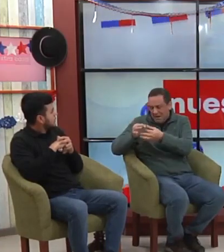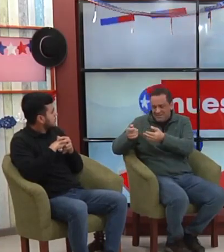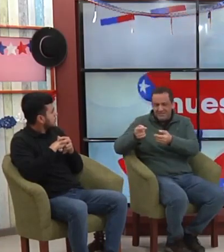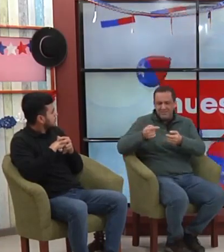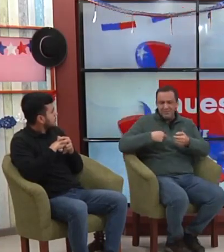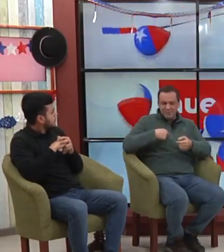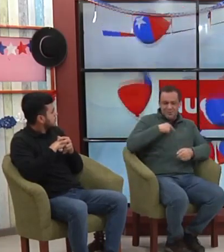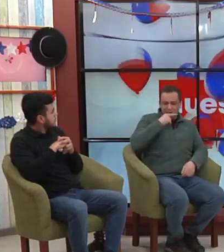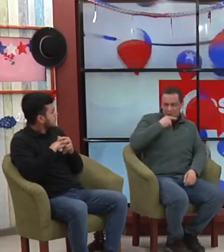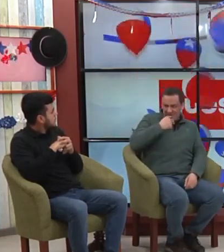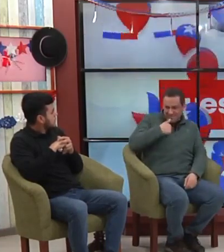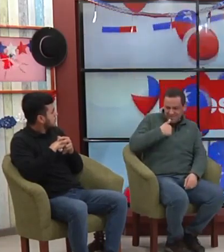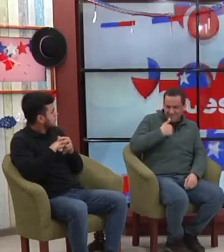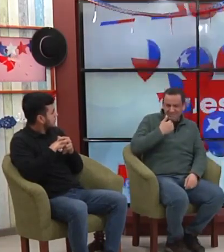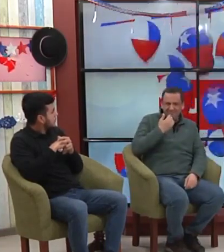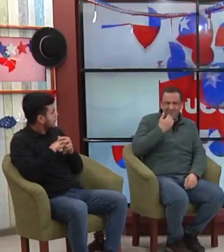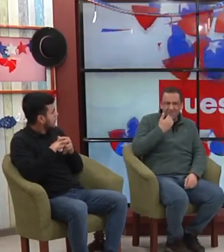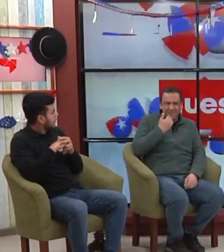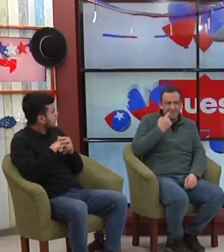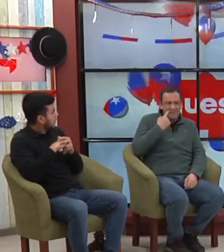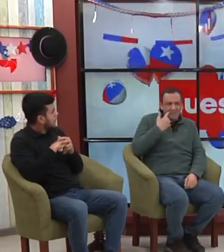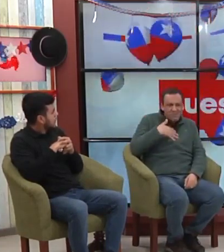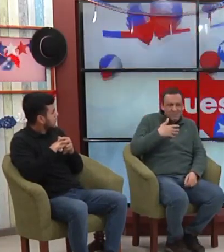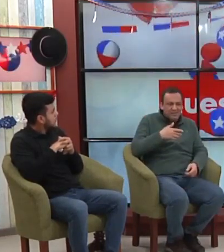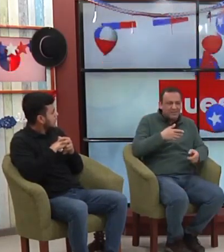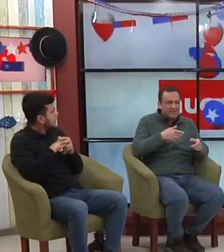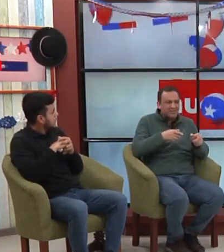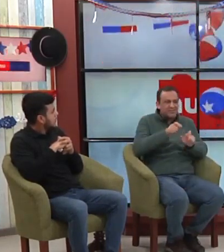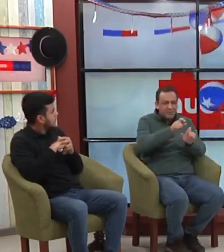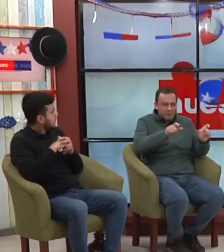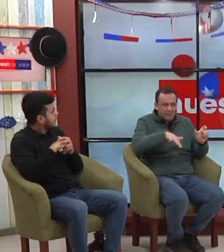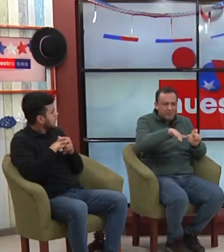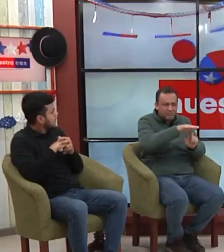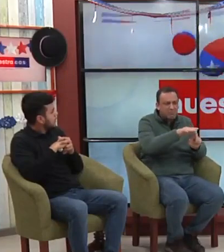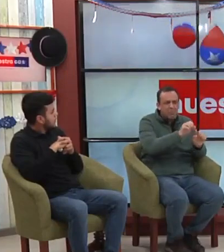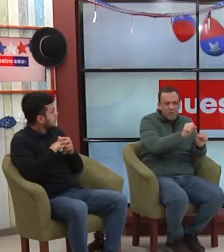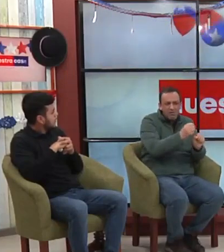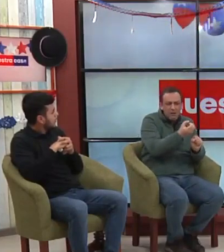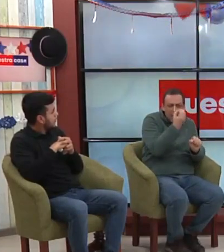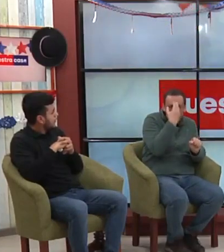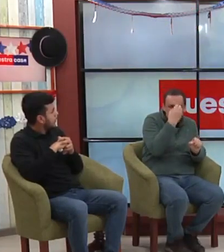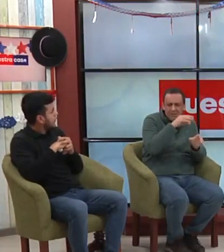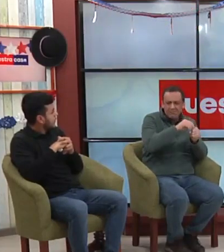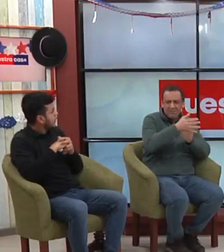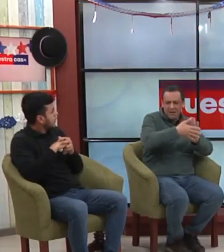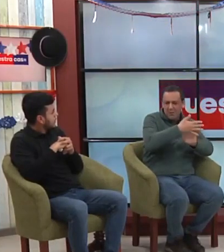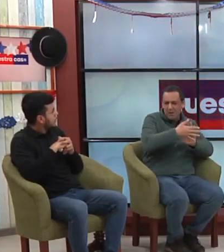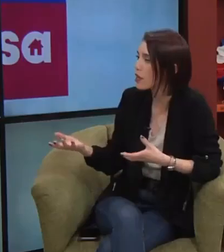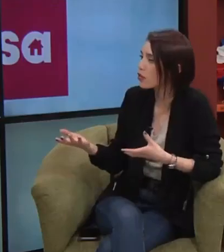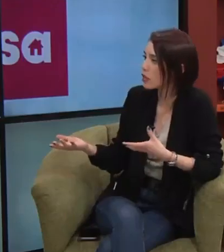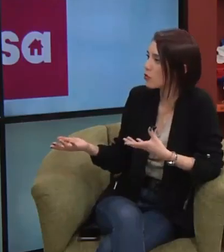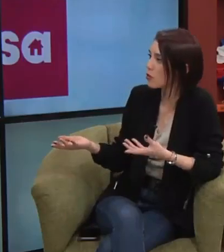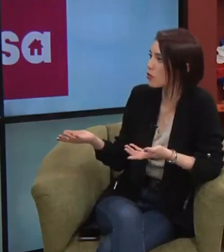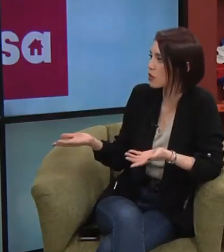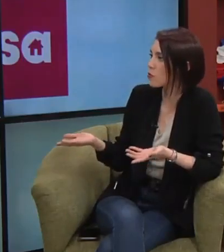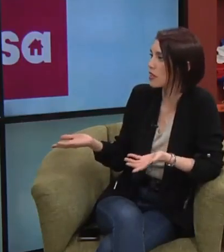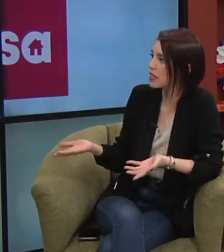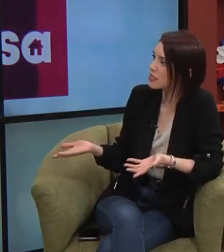explicar también la importancia de que más personas como tú se sumen también, ¿no? A ver si nos puedes contar un poco de tu experiencia,